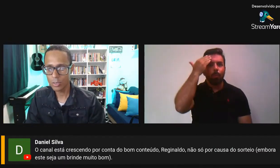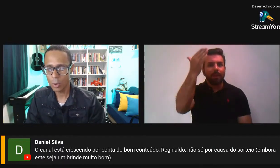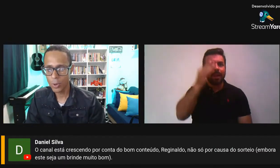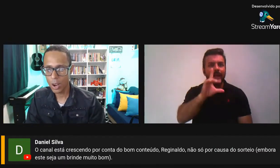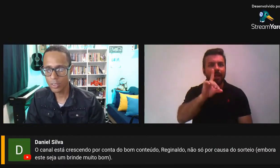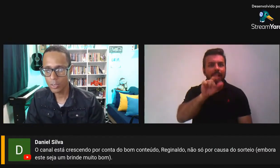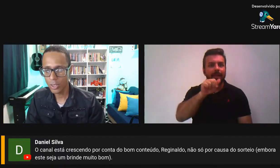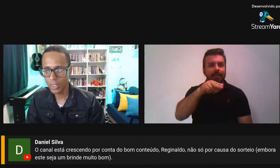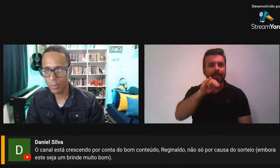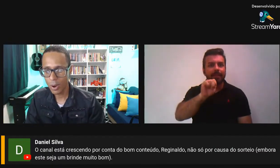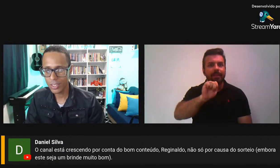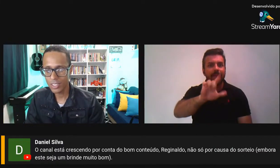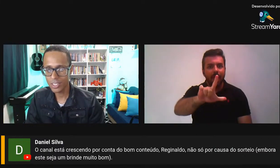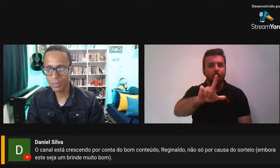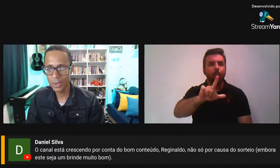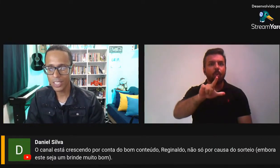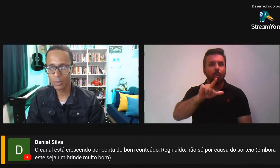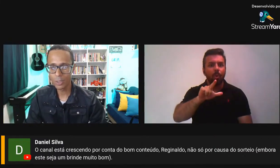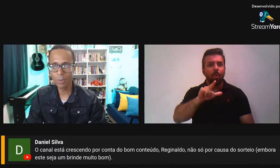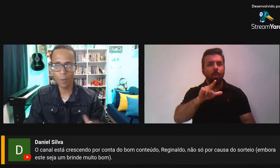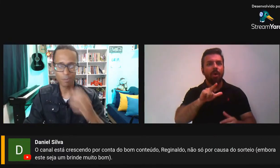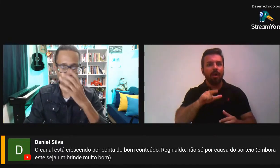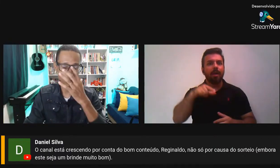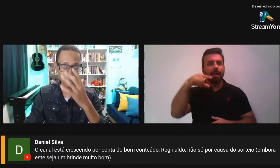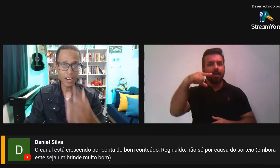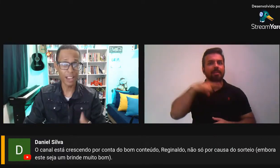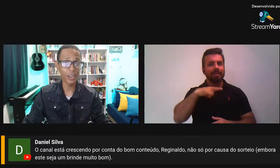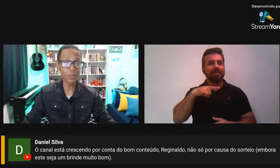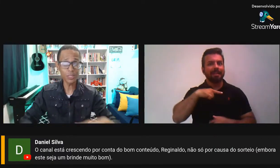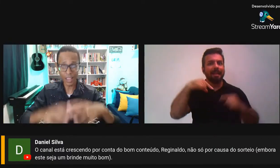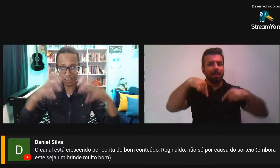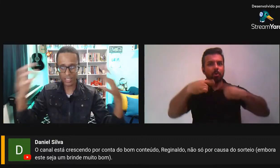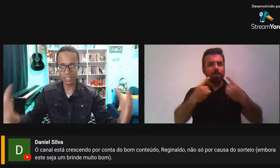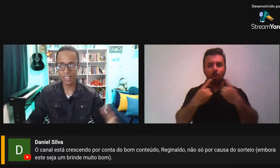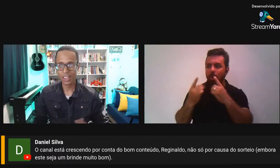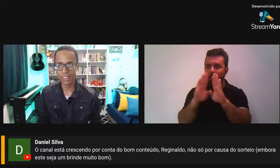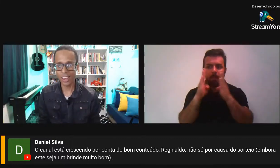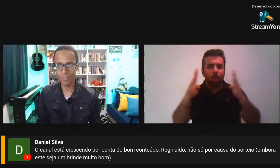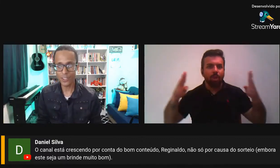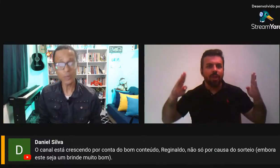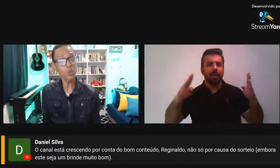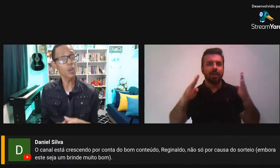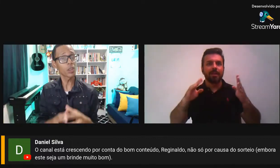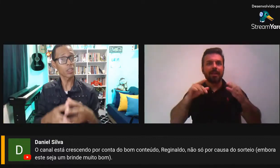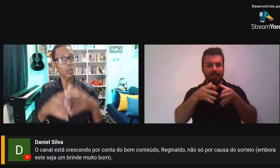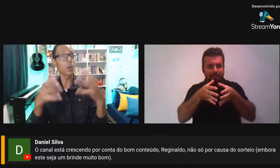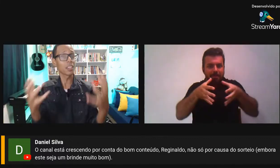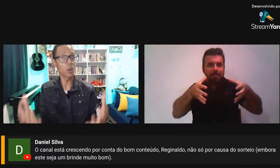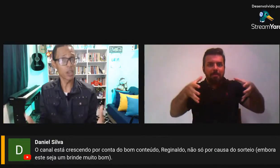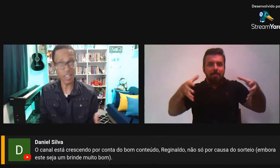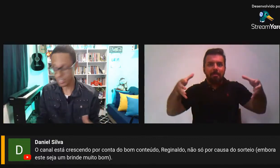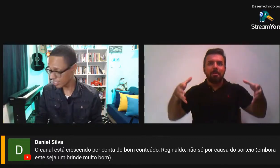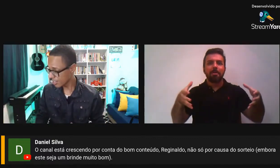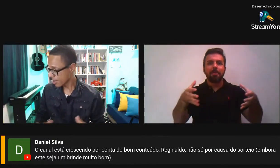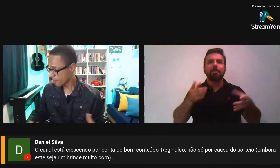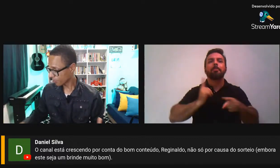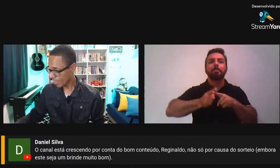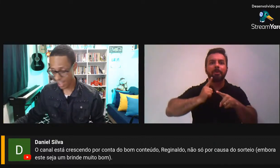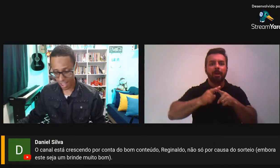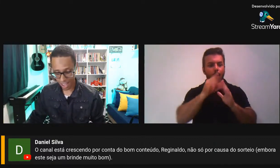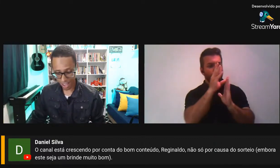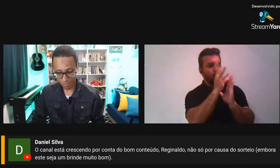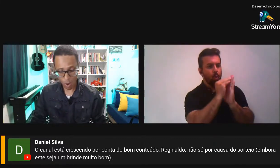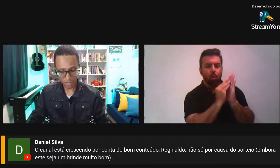Reginaldo, não só por causa do sorteio, embora seja um brinde muito bom. Muito obrigado. Eu quero, assim, fazer com que o canal cresça,